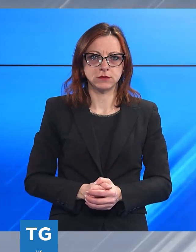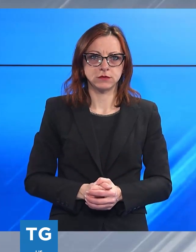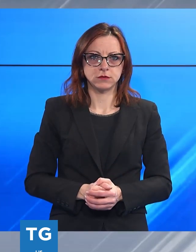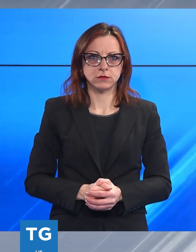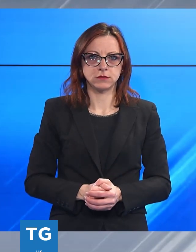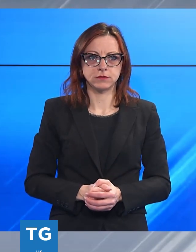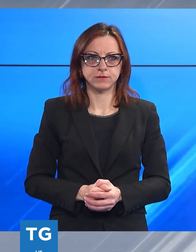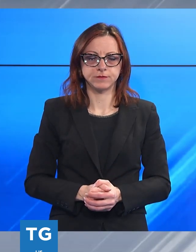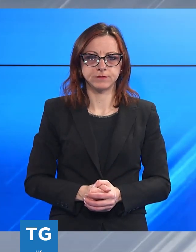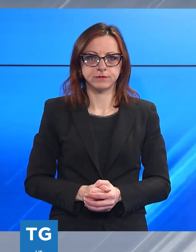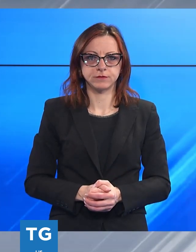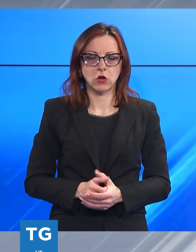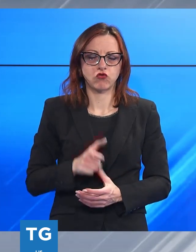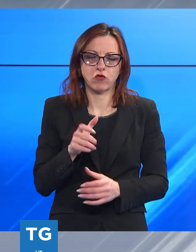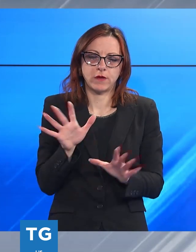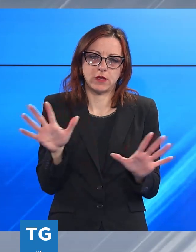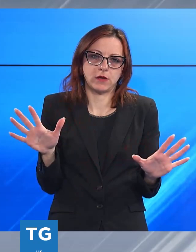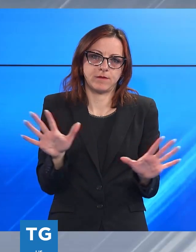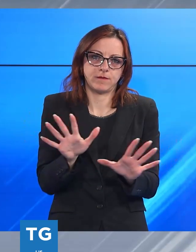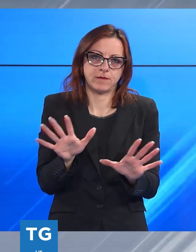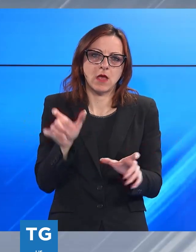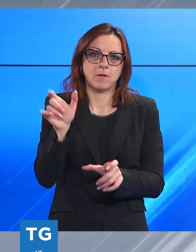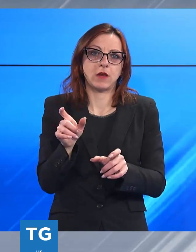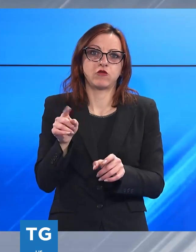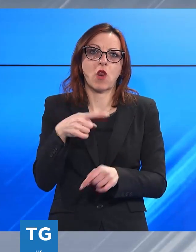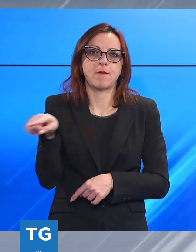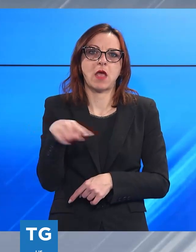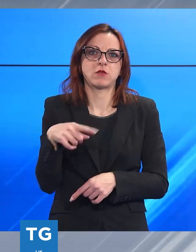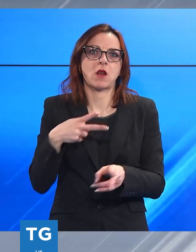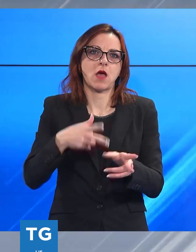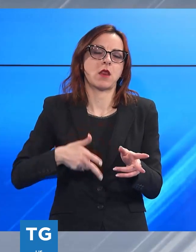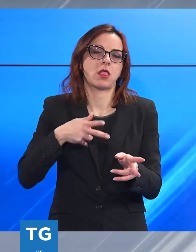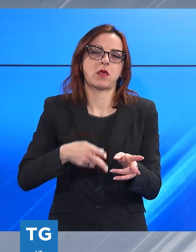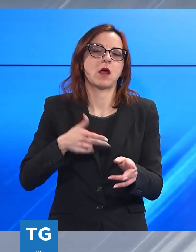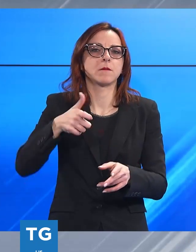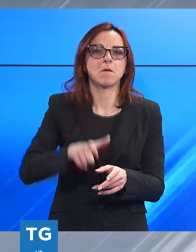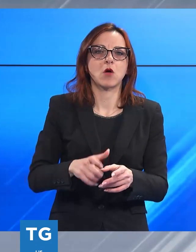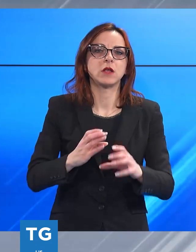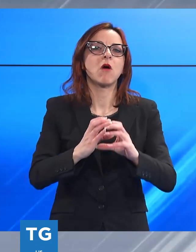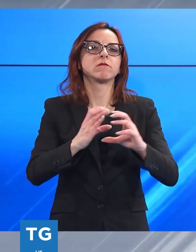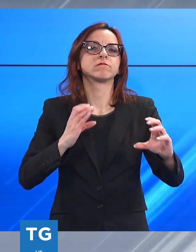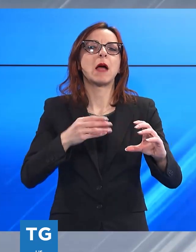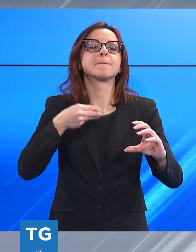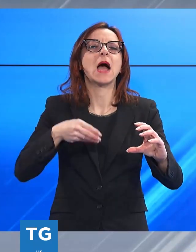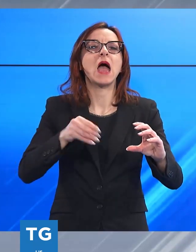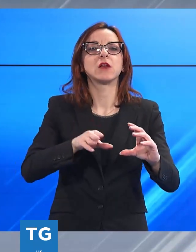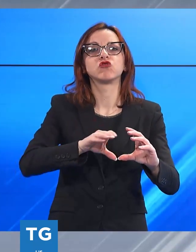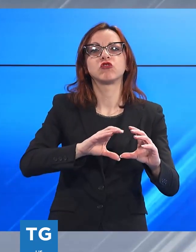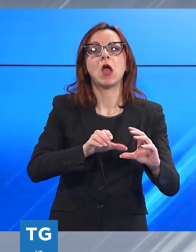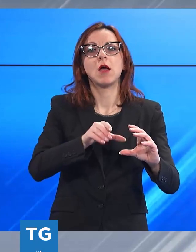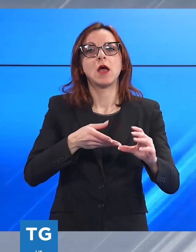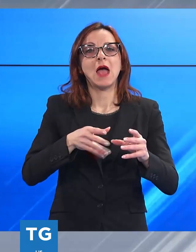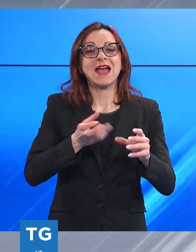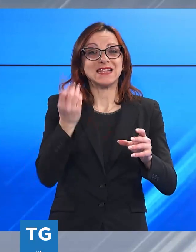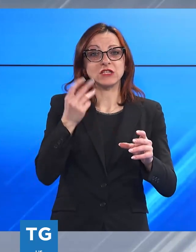È stato un giovedì da incubo per i pendolari dei treni a causa del deragliamento di un convoglio merci alla stazione di Castello sulla